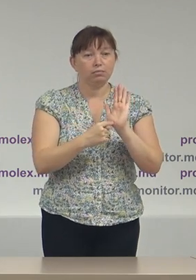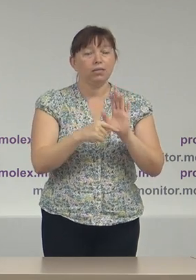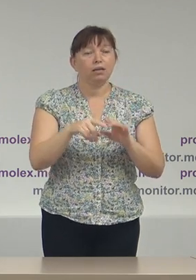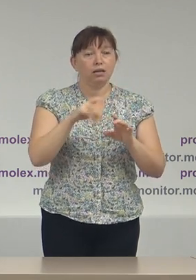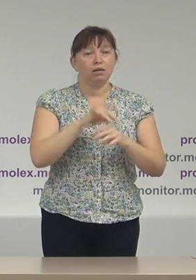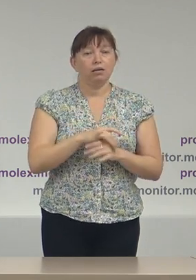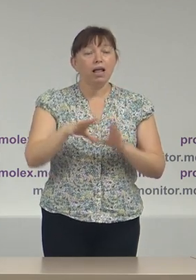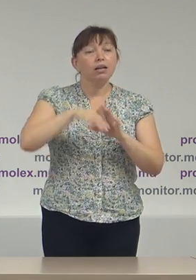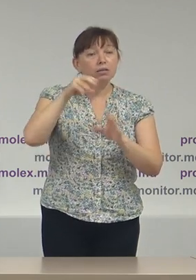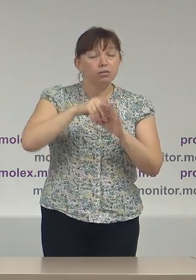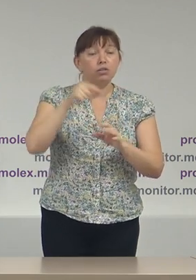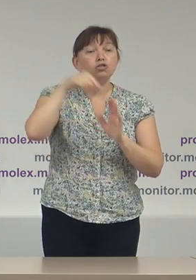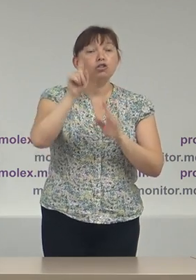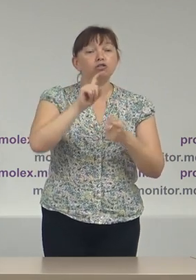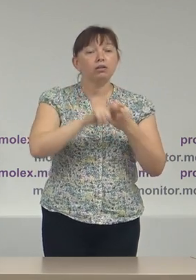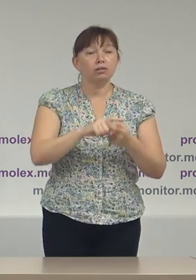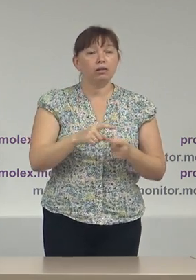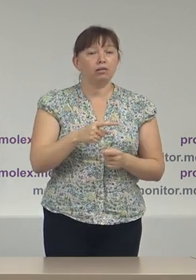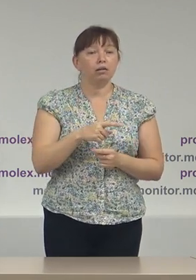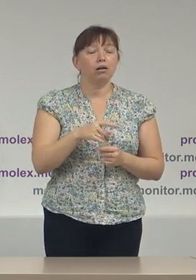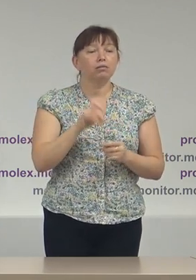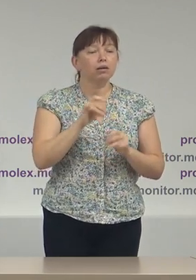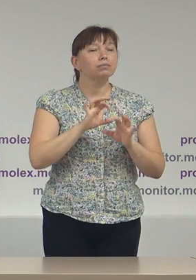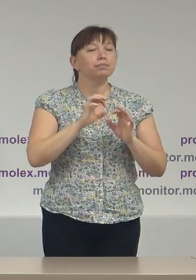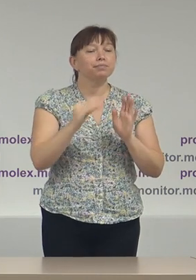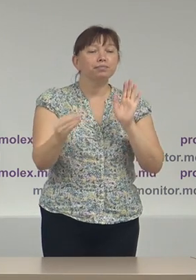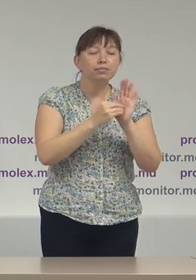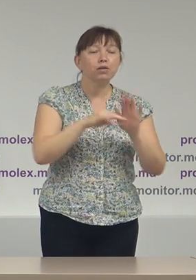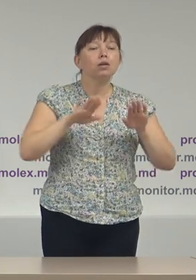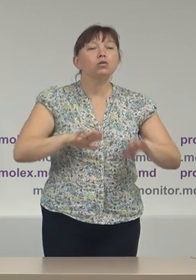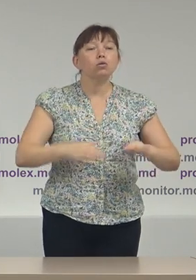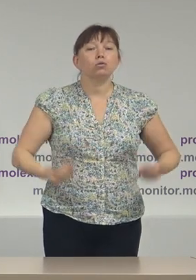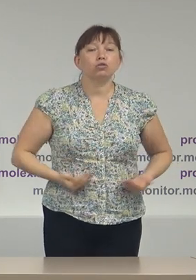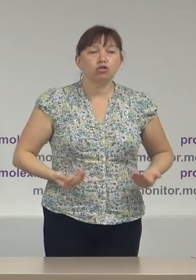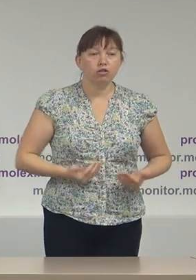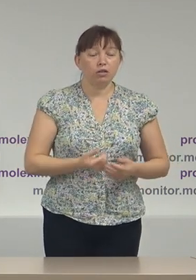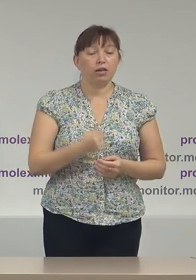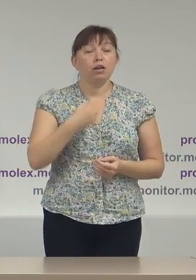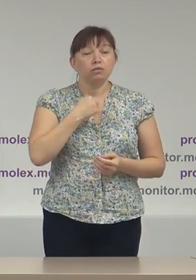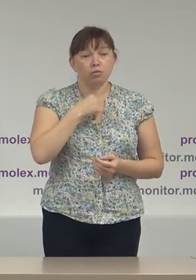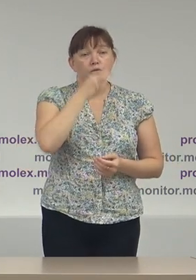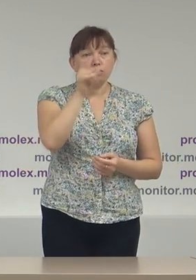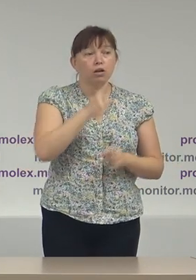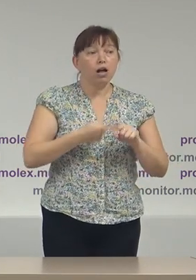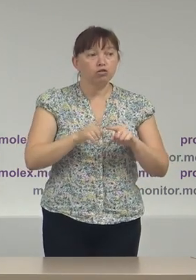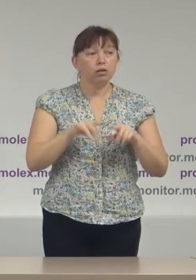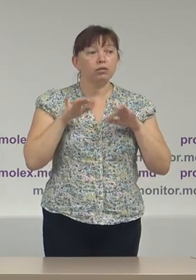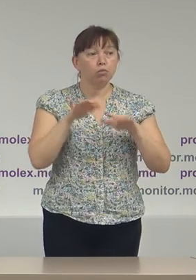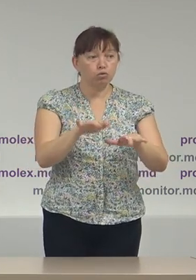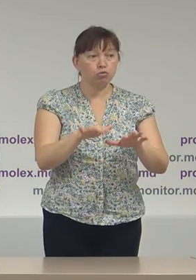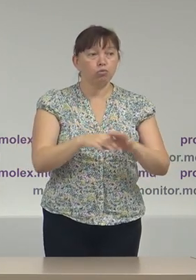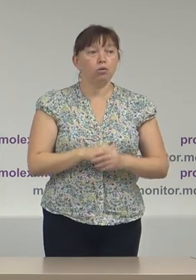legislației electorale în ceea ce privește declararea locului de ședere și țin să sublinească de această procedură,